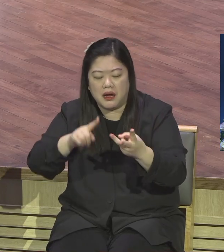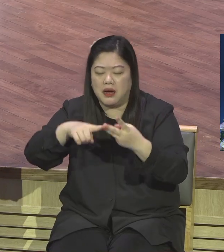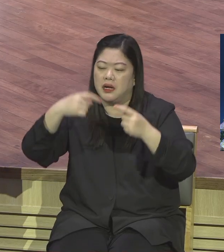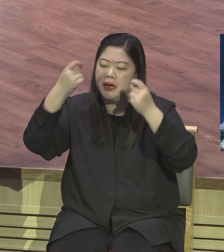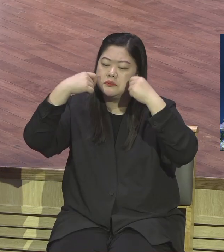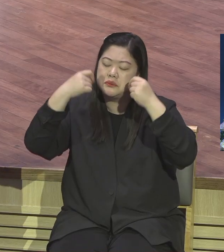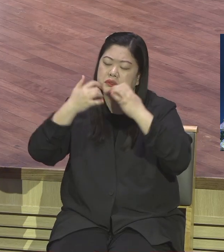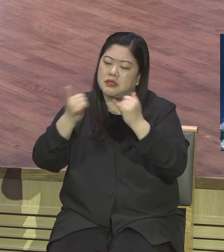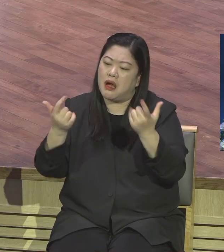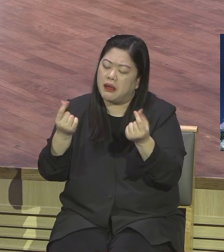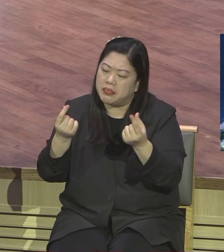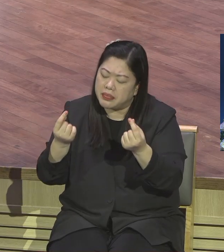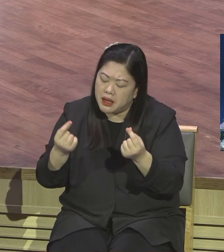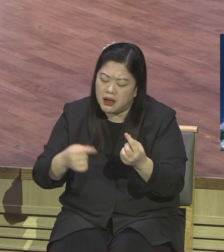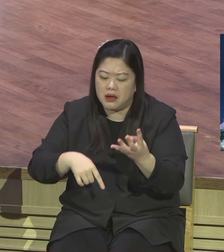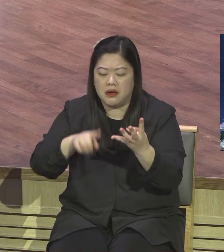사람 이라 하더이다